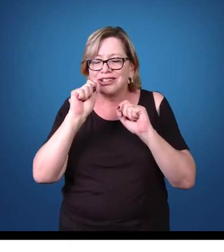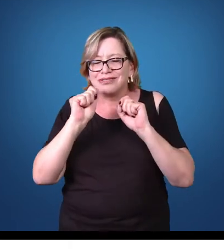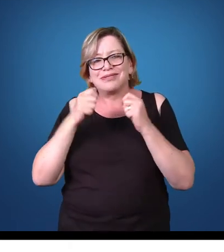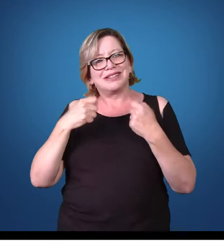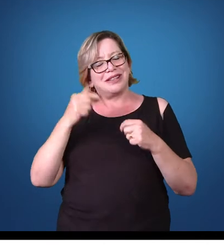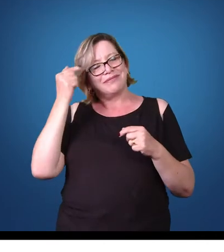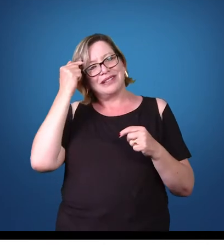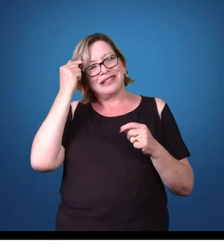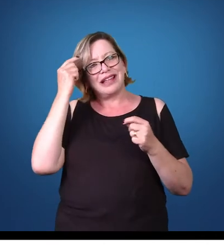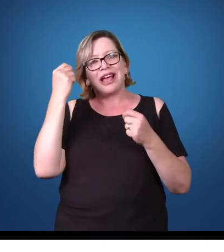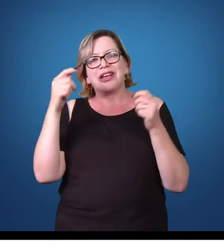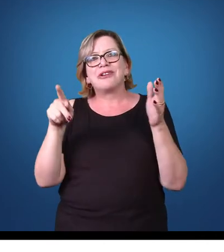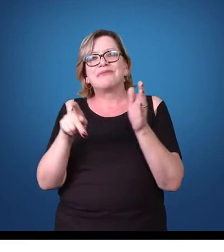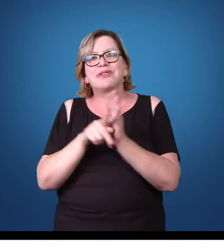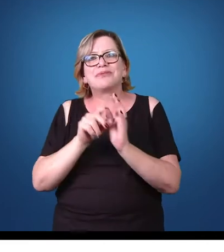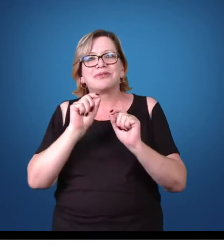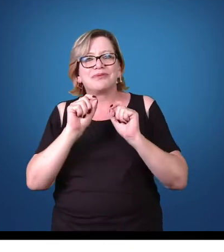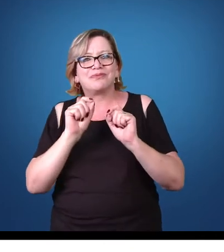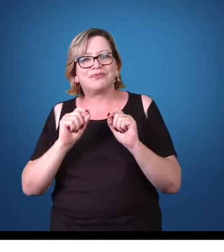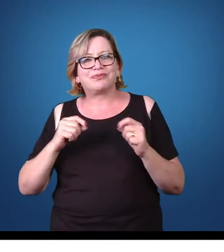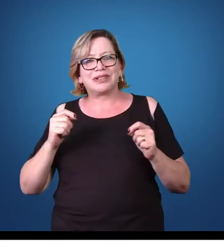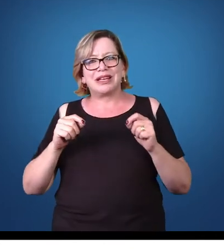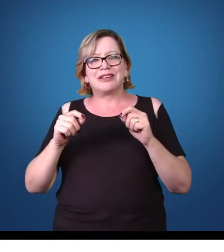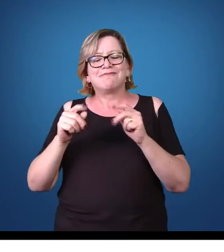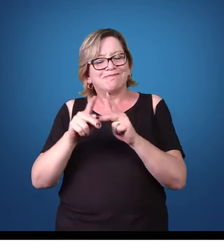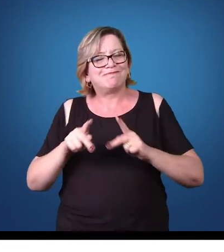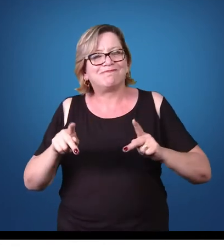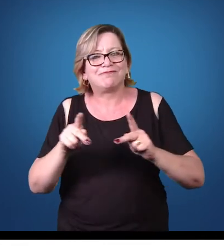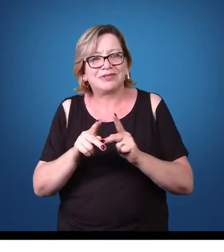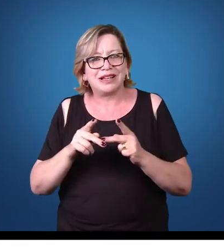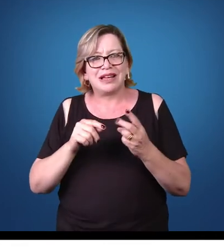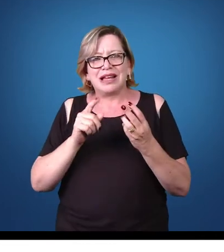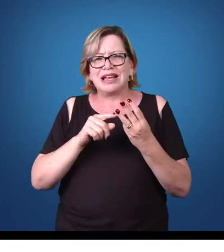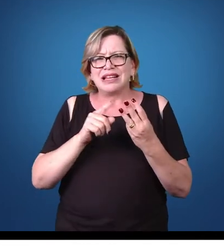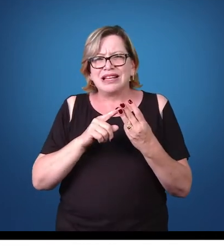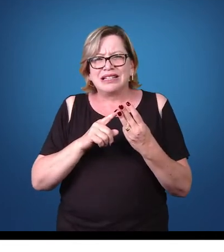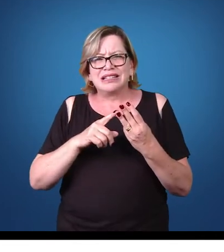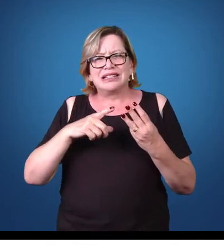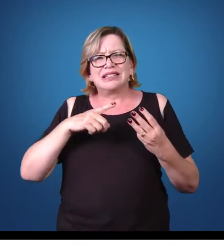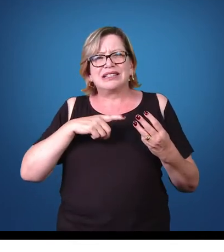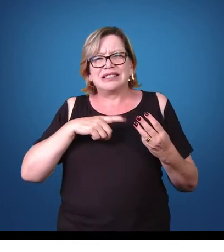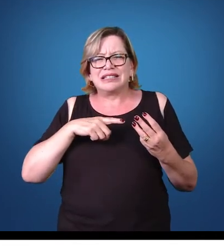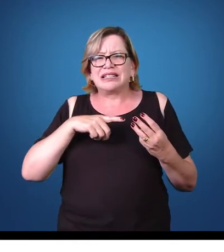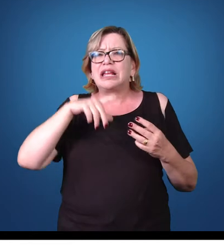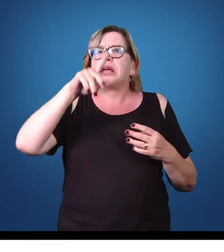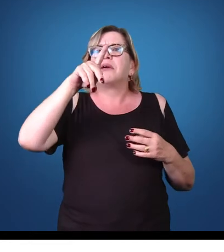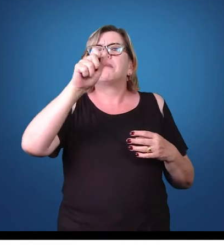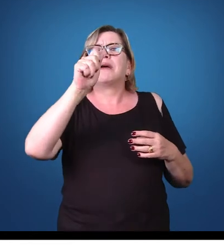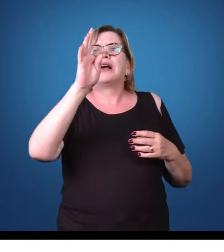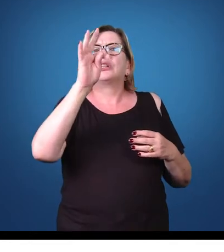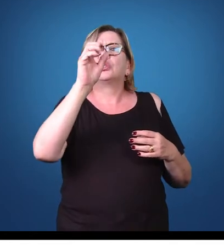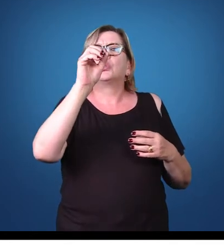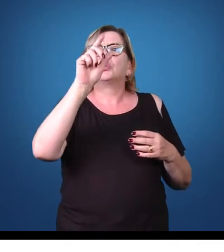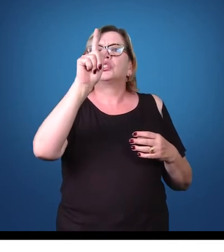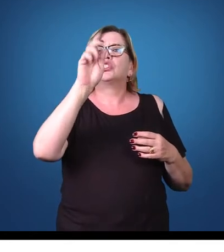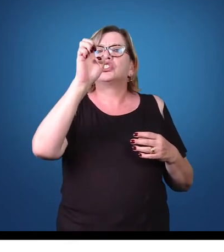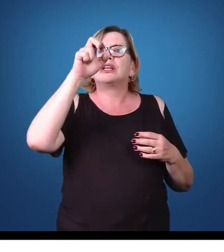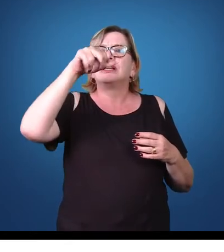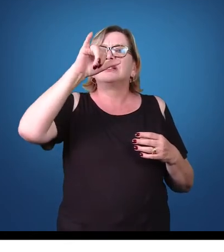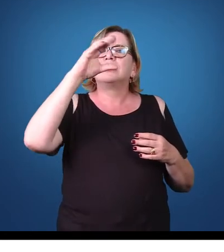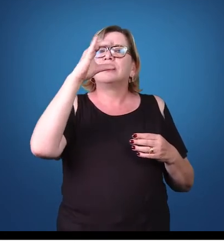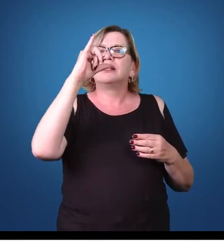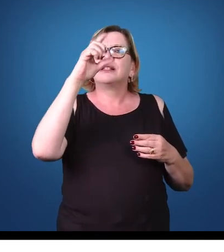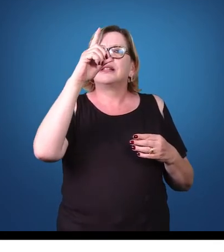que ser levadas sobre esse parasita numa determinada população, se ele tem uma alta patogenicidade, se ele é